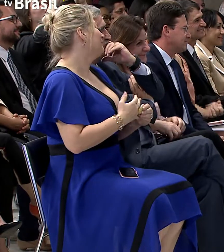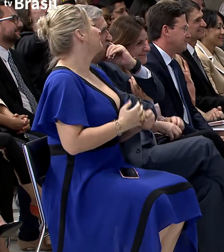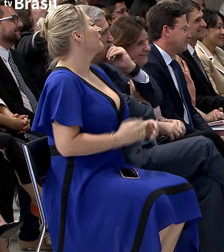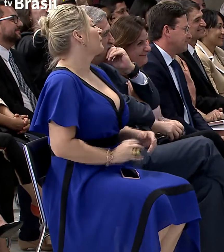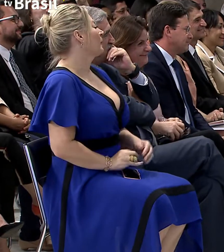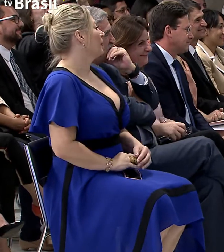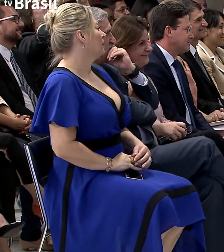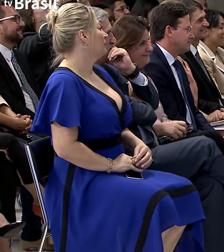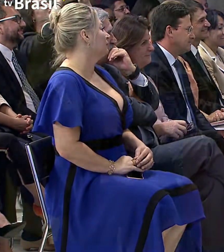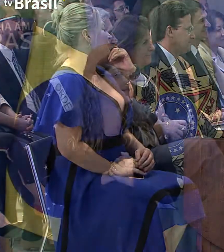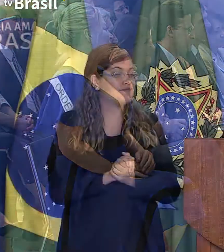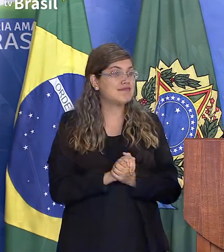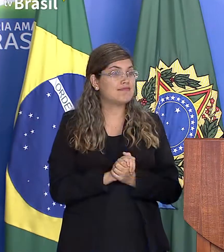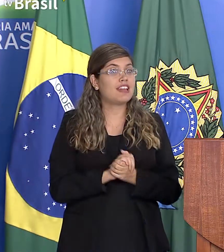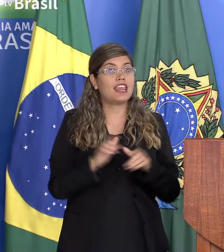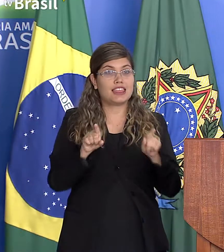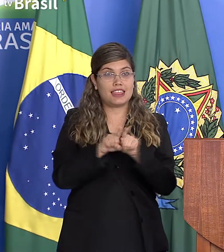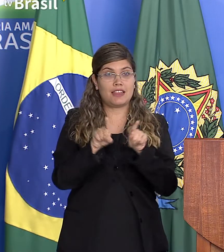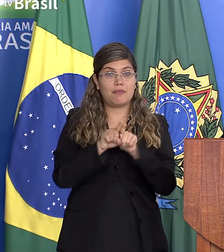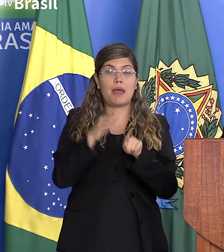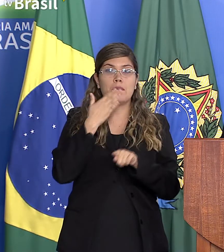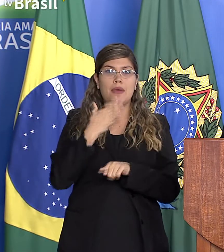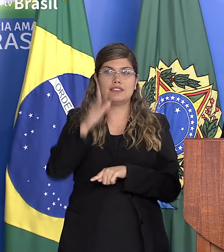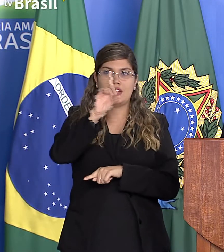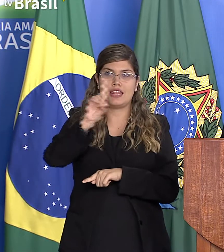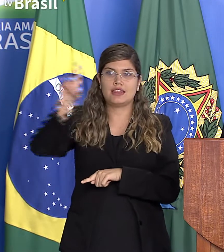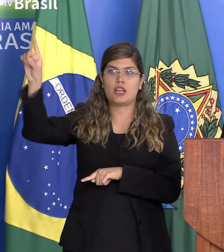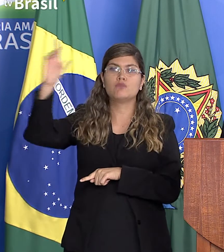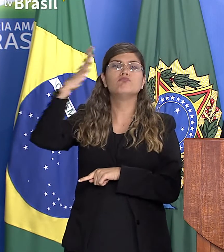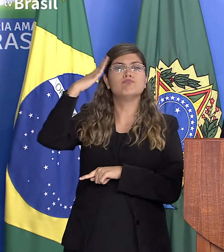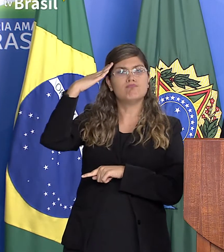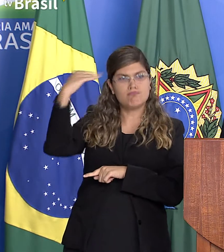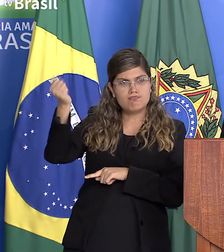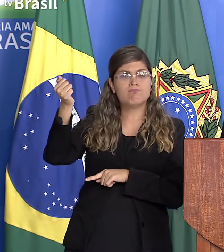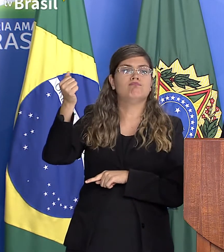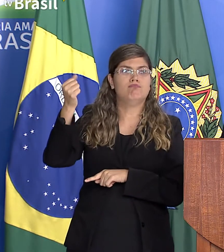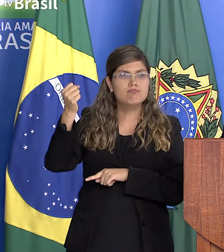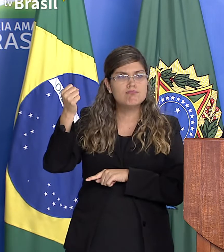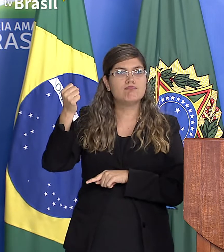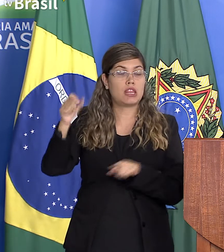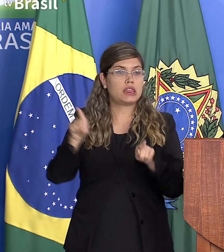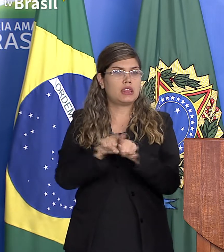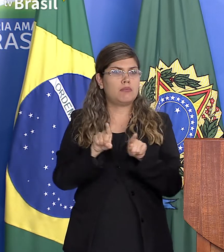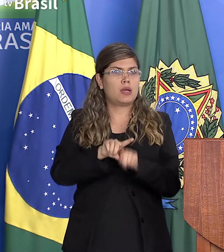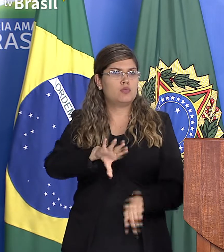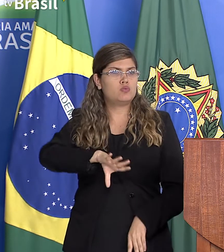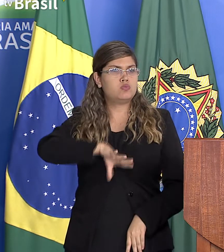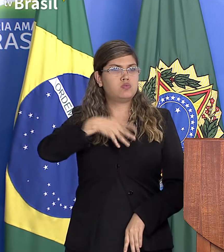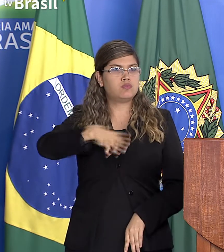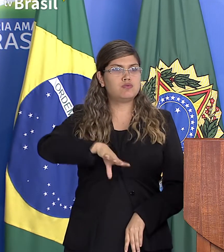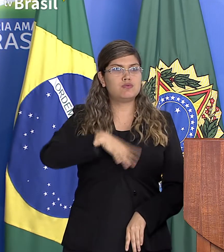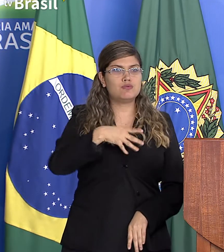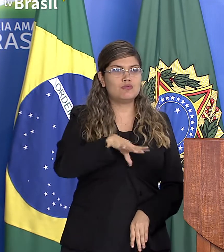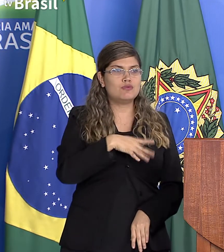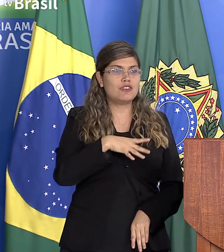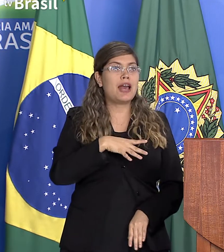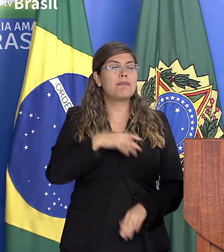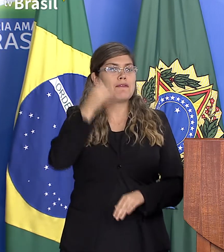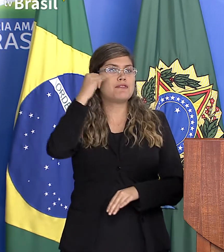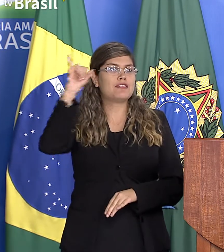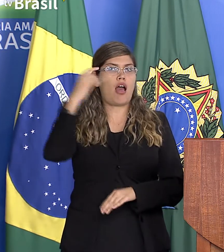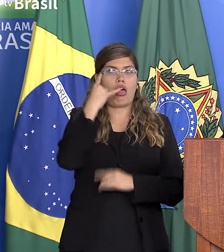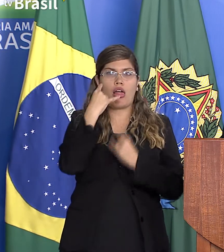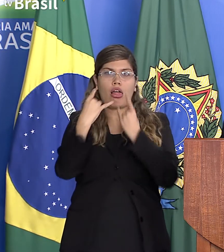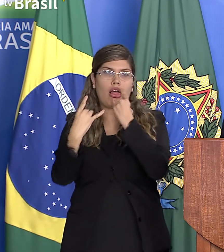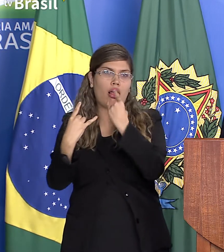e também peço a Deus mais que sabedoria a coragem para não ceder as tentações que